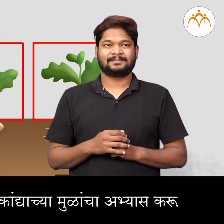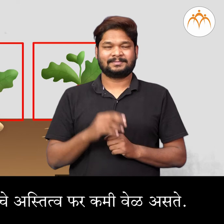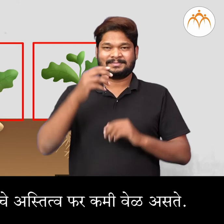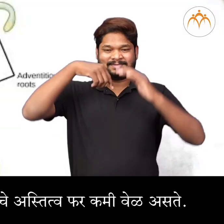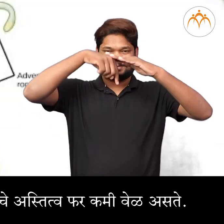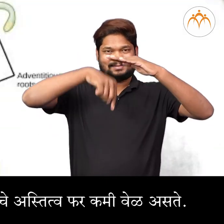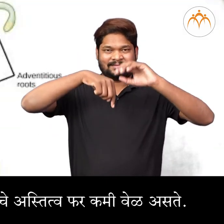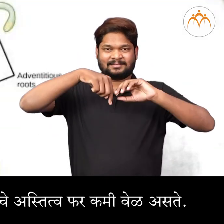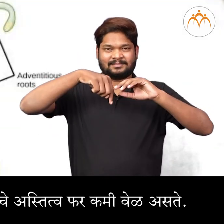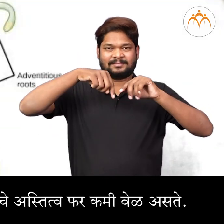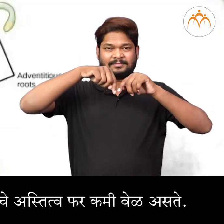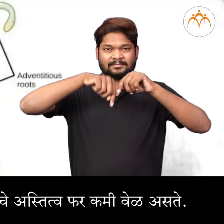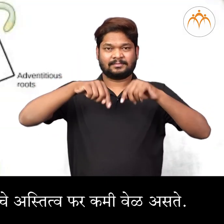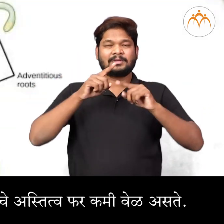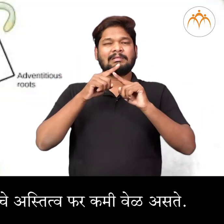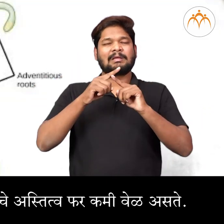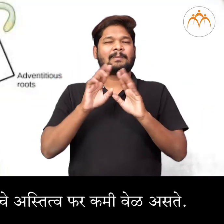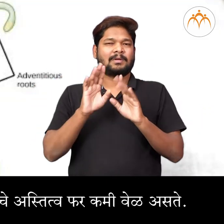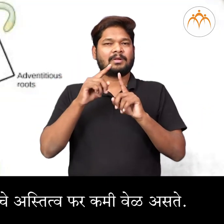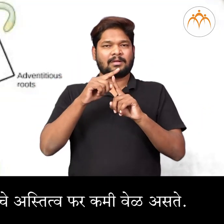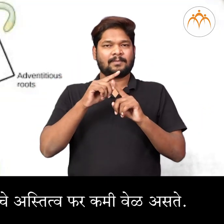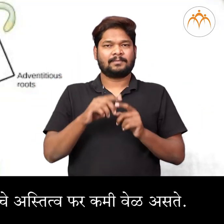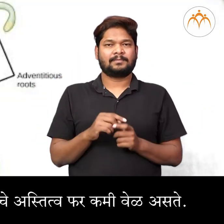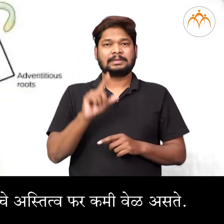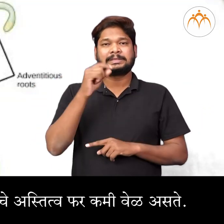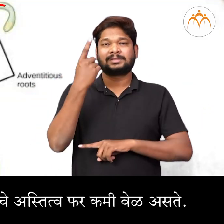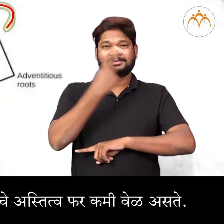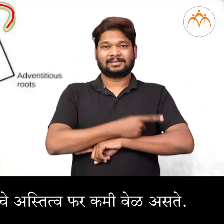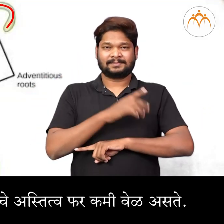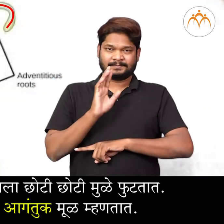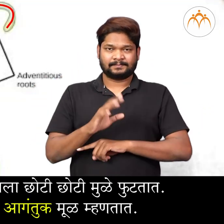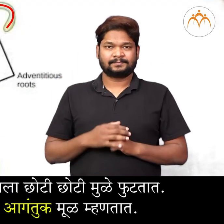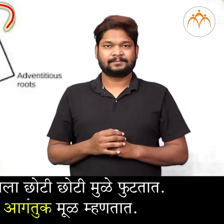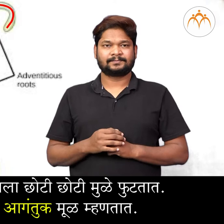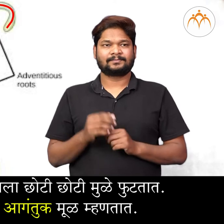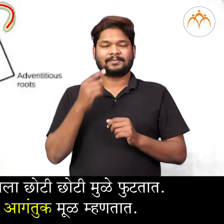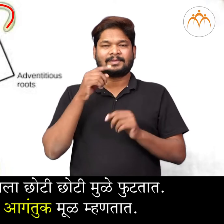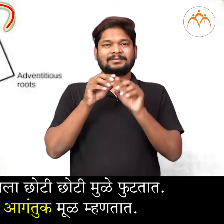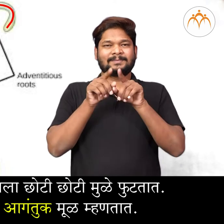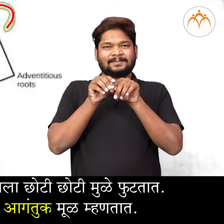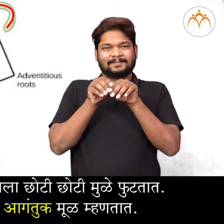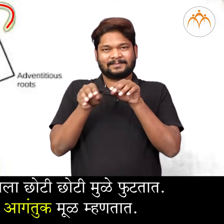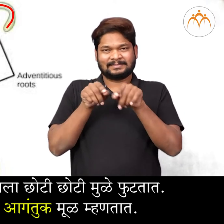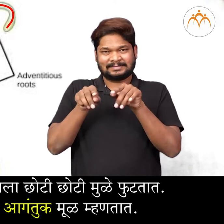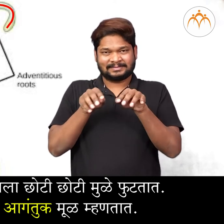या वनस्पतिन मदे आदी मुडाचे अस्तित्व फार कमी वेड़ास्ते। अगदी लवकर आदी मुडाला छोटी-छोटी मुडे